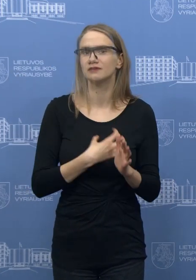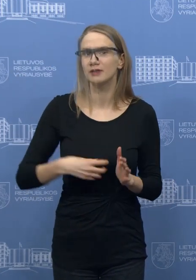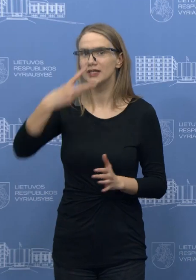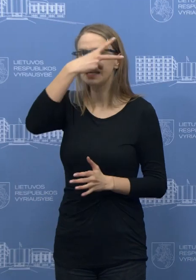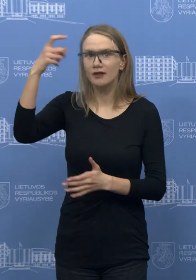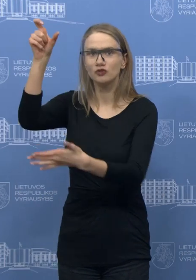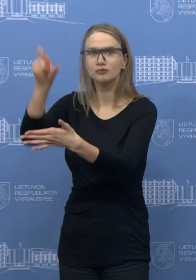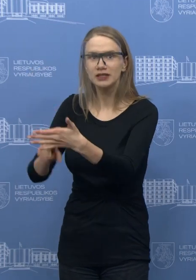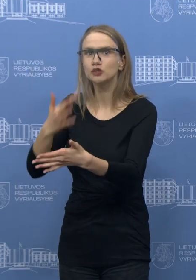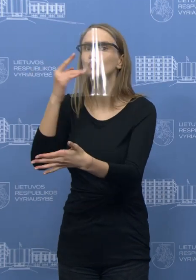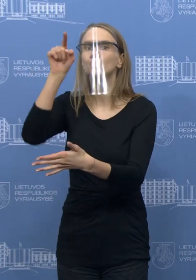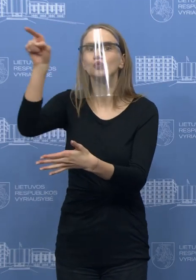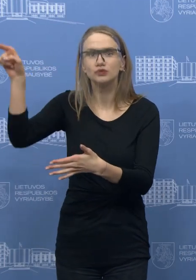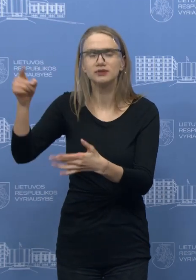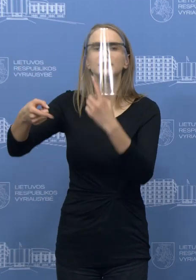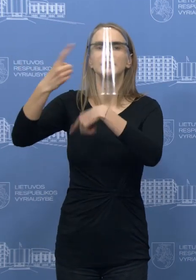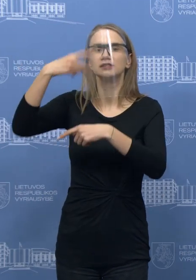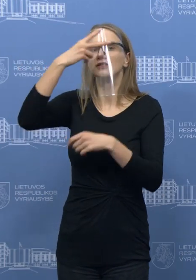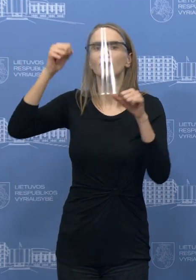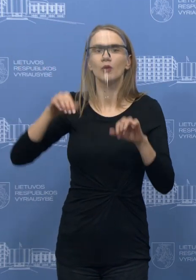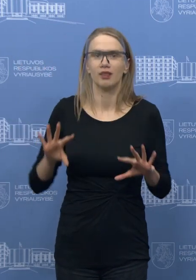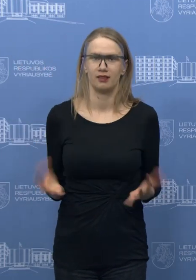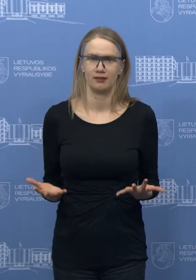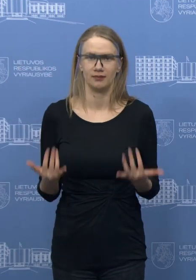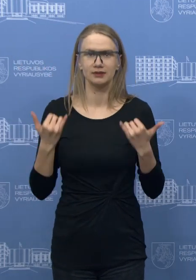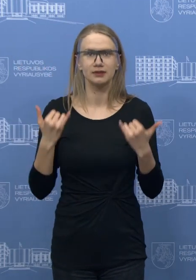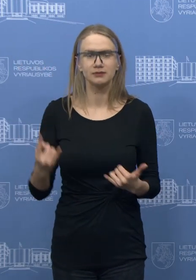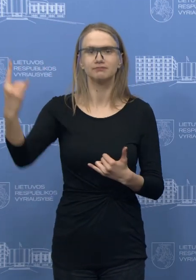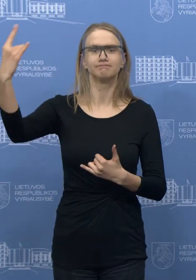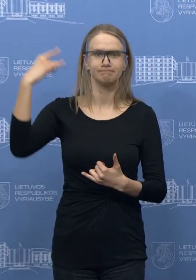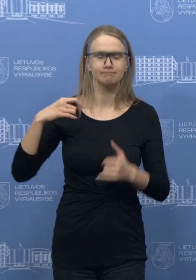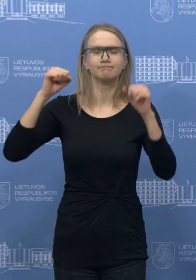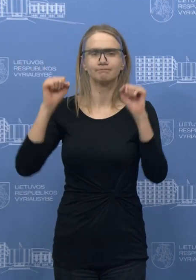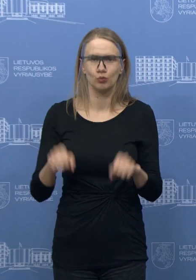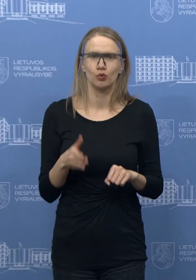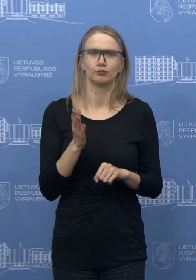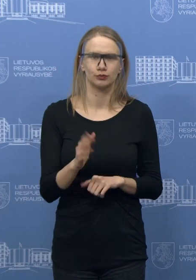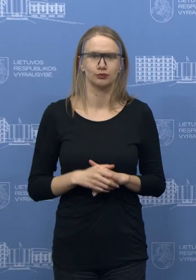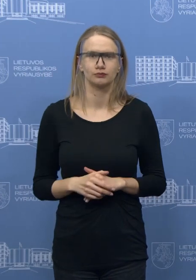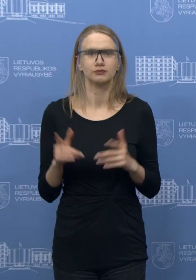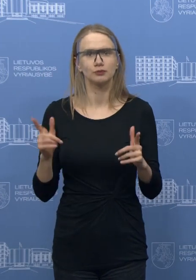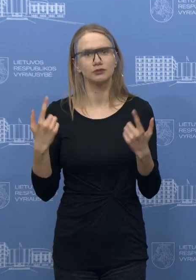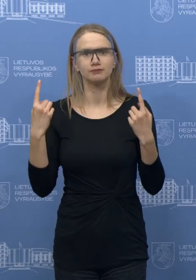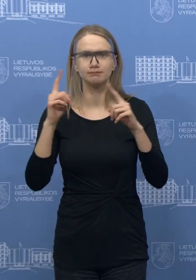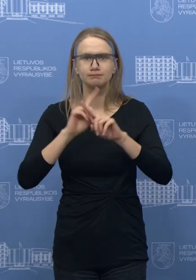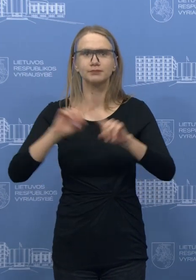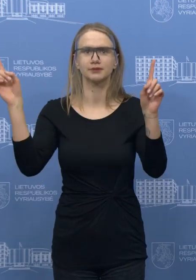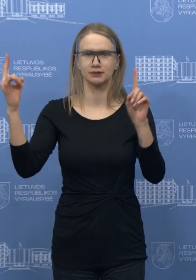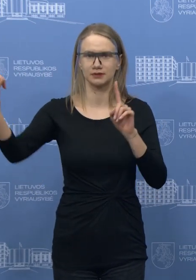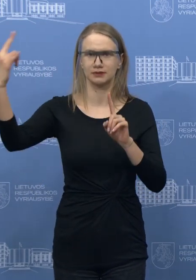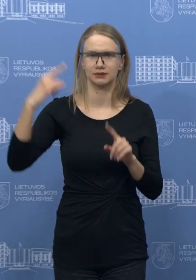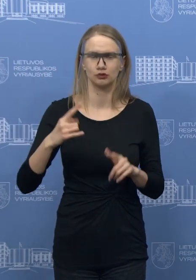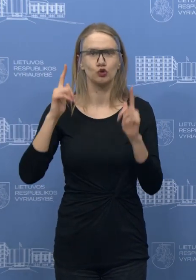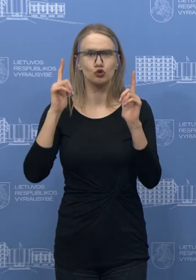Tai gali būti dar tų stirgusių grupių, tai taip tokie reisai gali įvykti. Tai bus kaip išimtis. Mes jau tokios